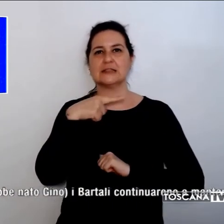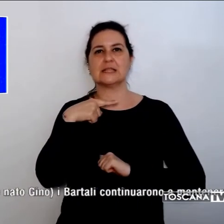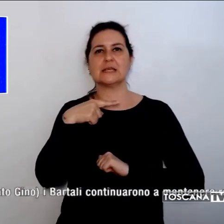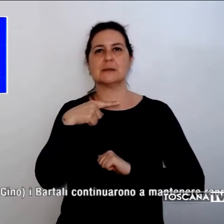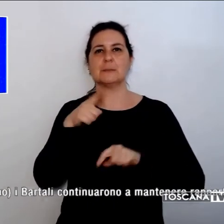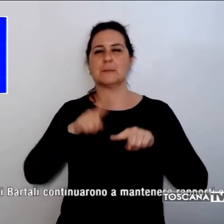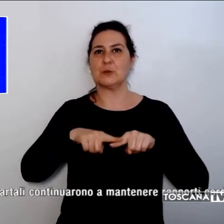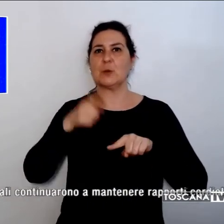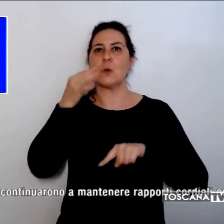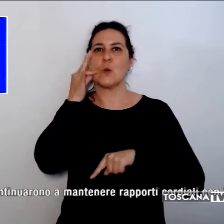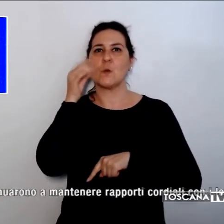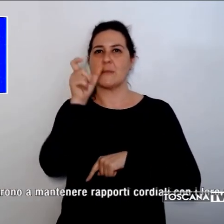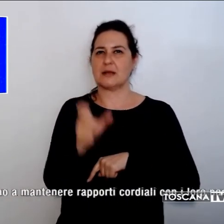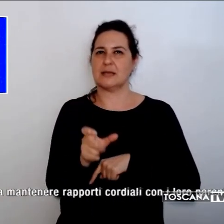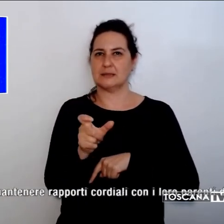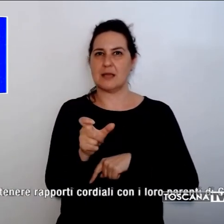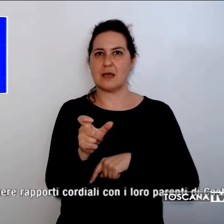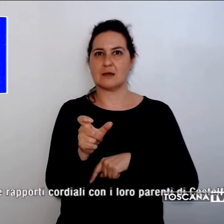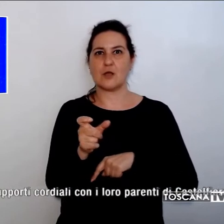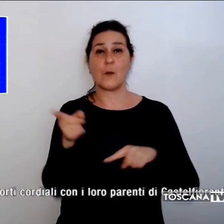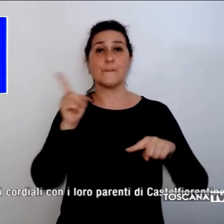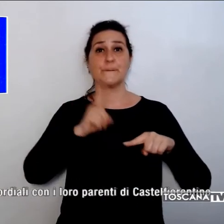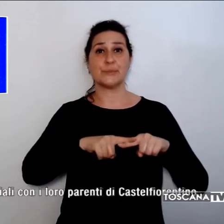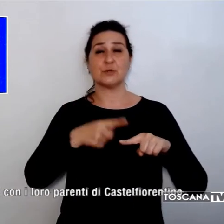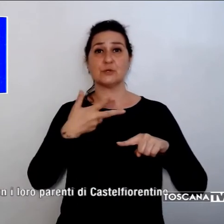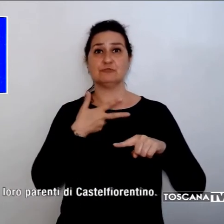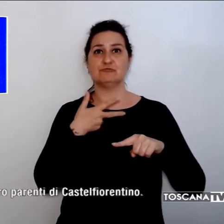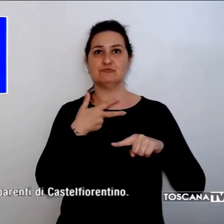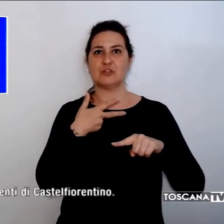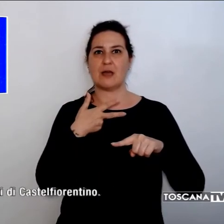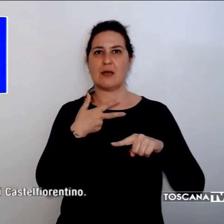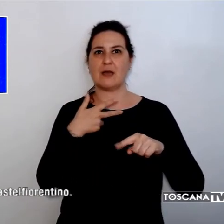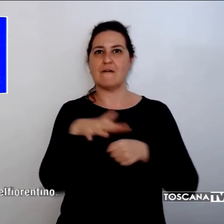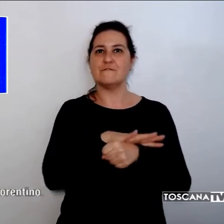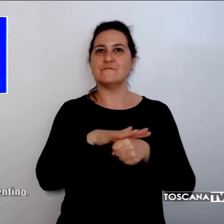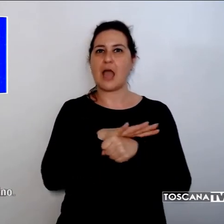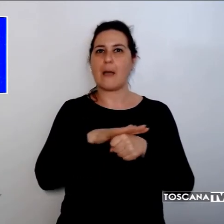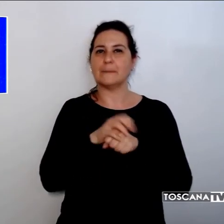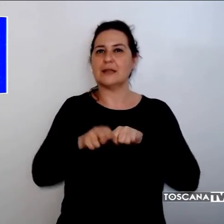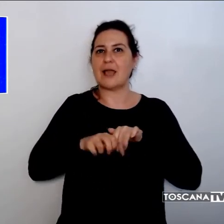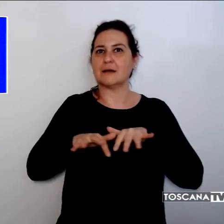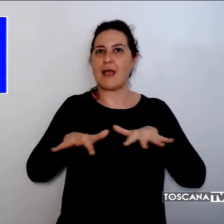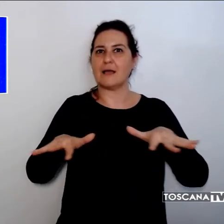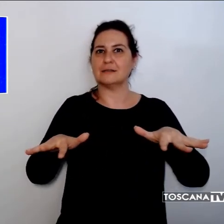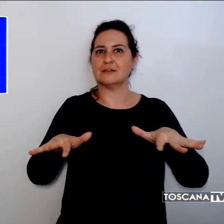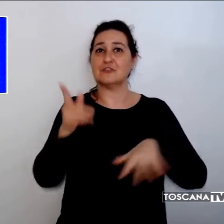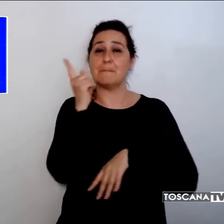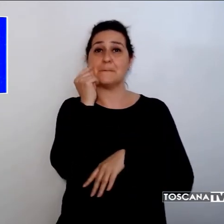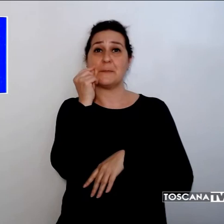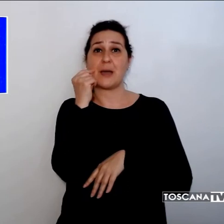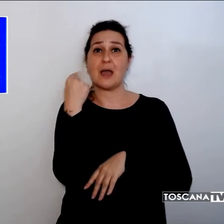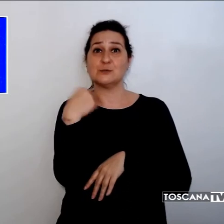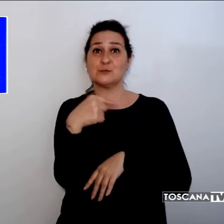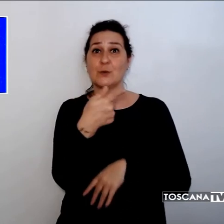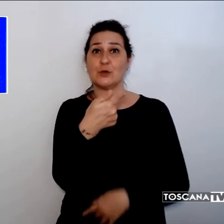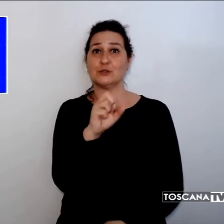spiega una nota, figurano anche le radici familiari del campione. Il padre, Torello, era nato a